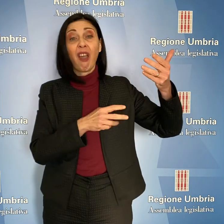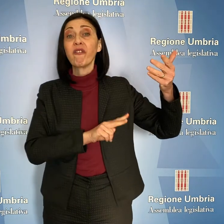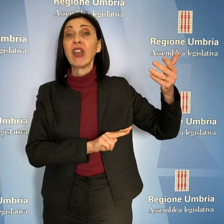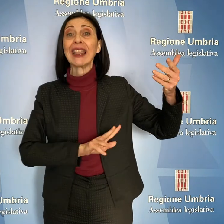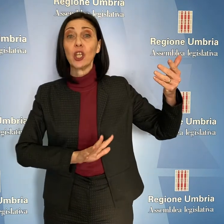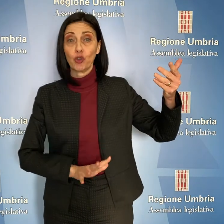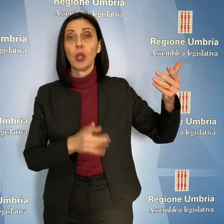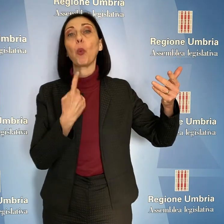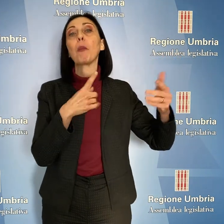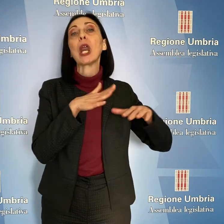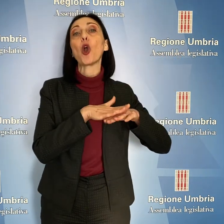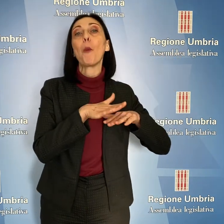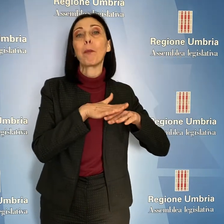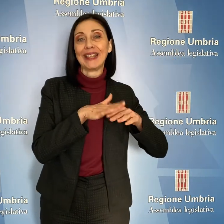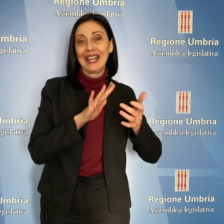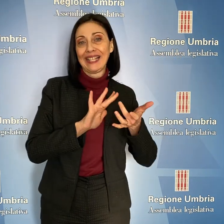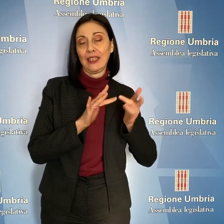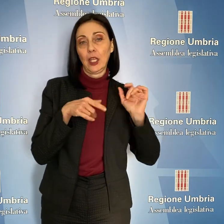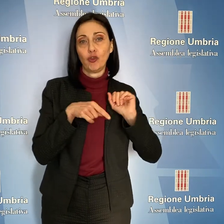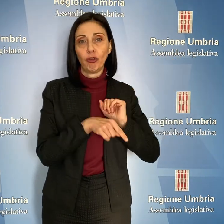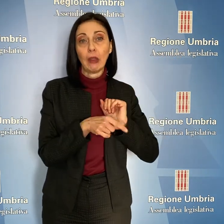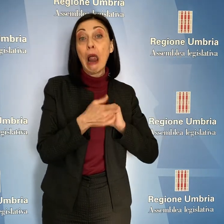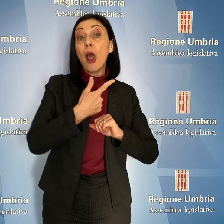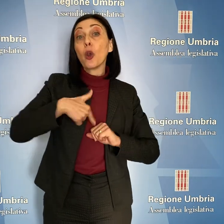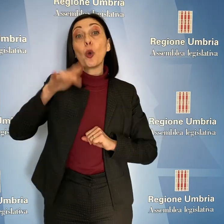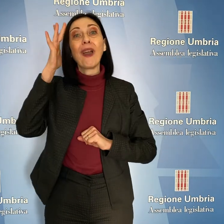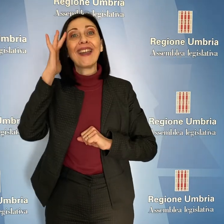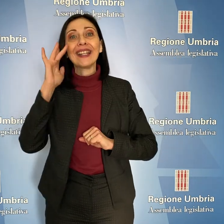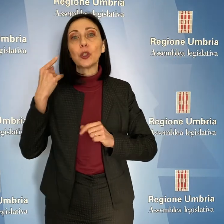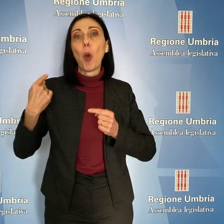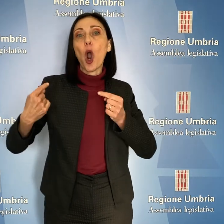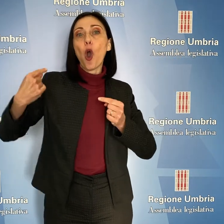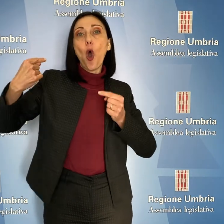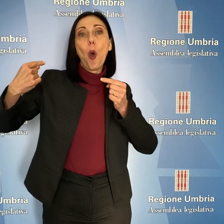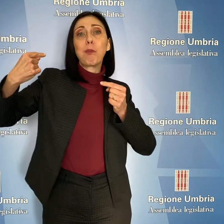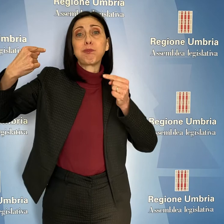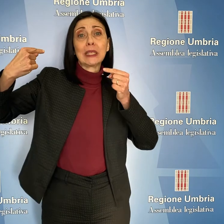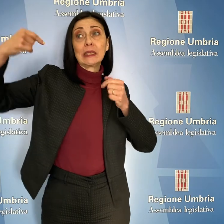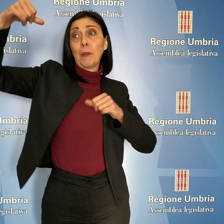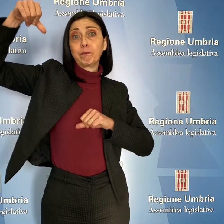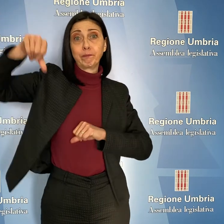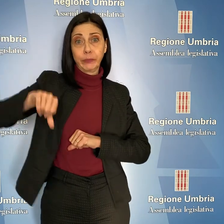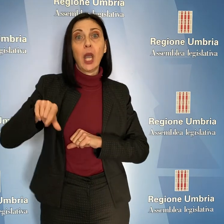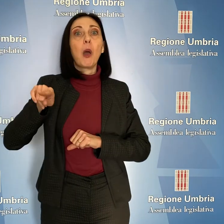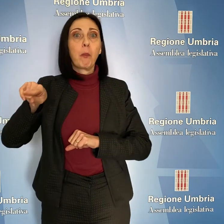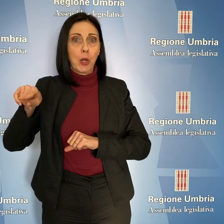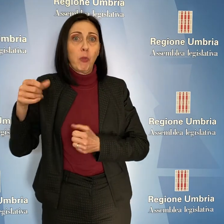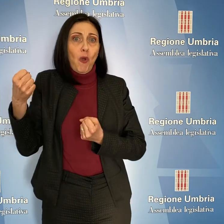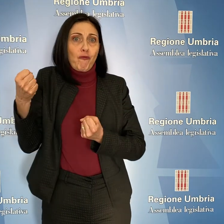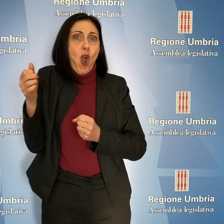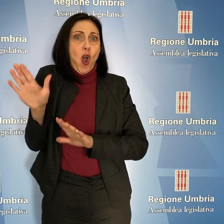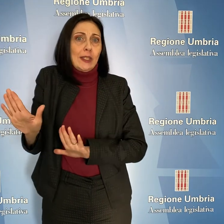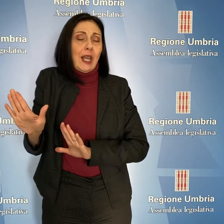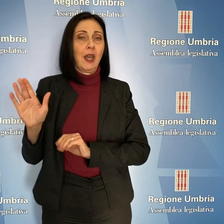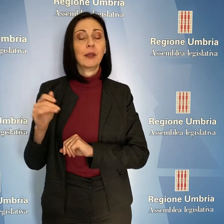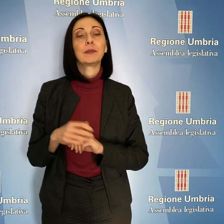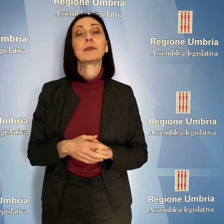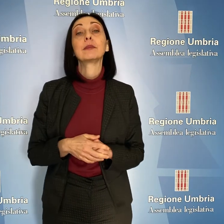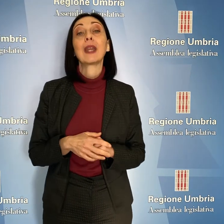Rischiamo di perdere competitività proprio su quello che era il punto di forza del sistema paese. Non bastano le tecnologie, ha detto